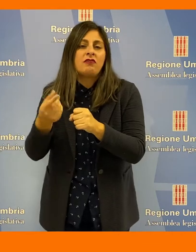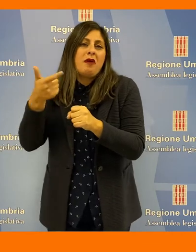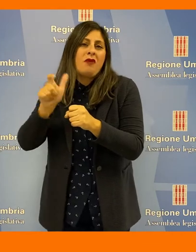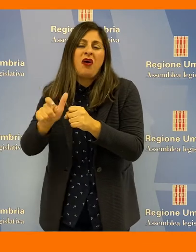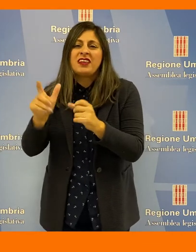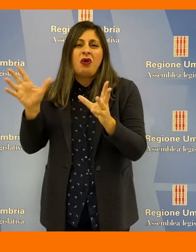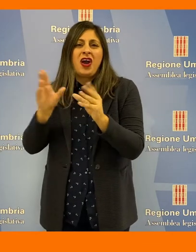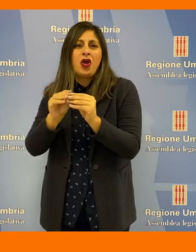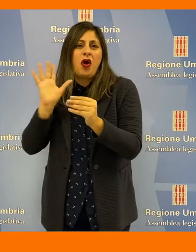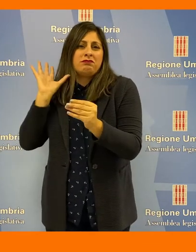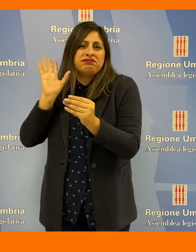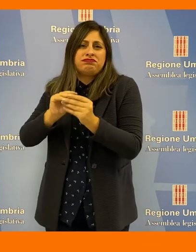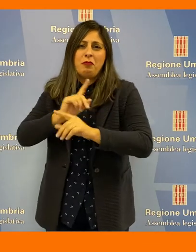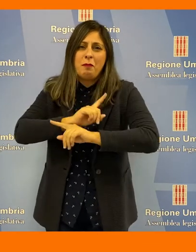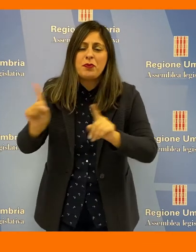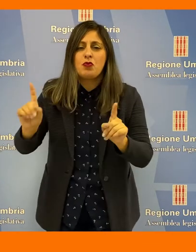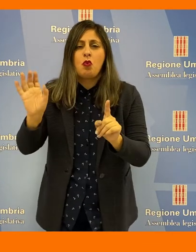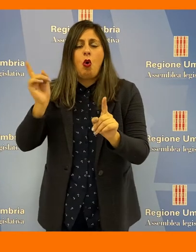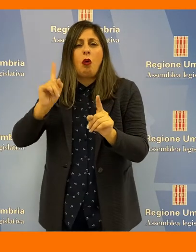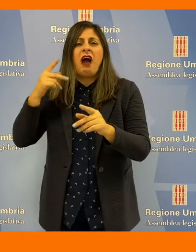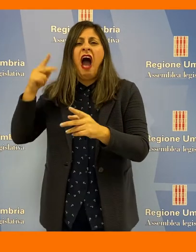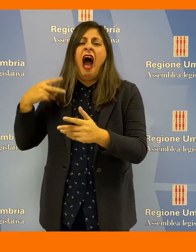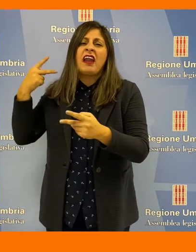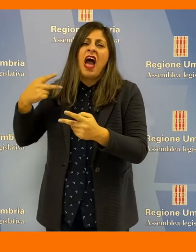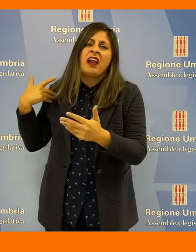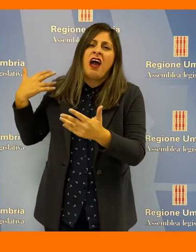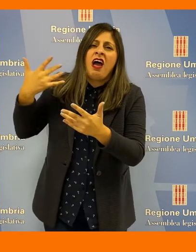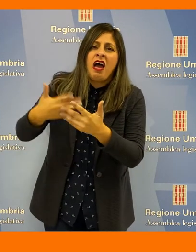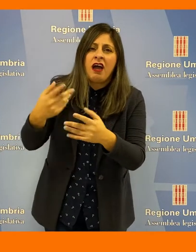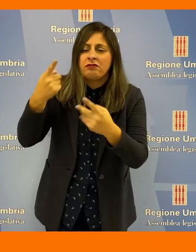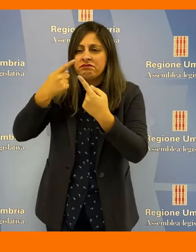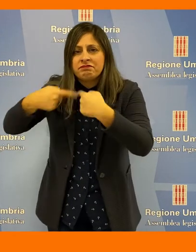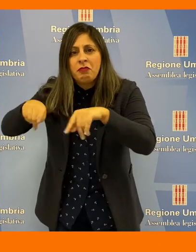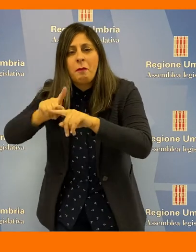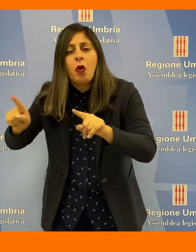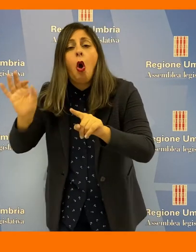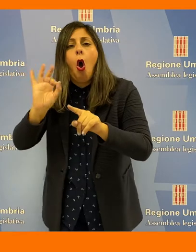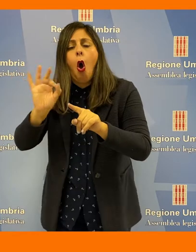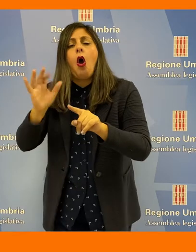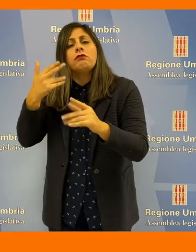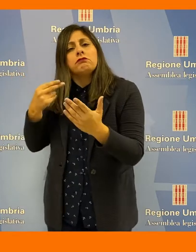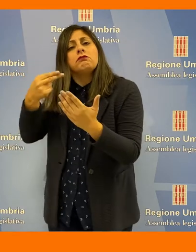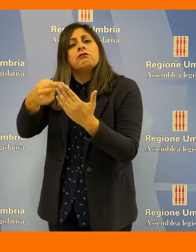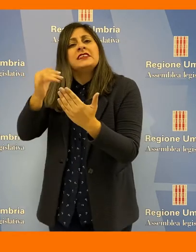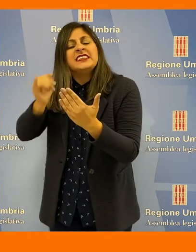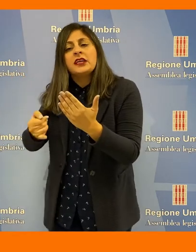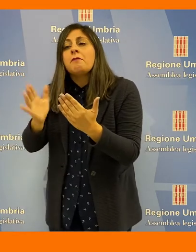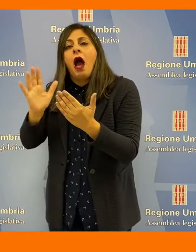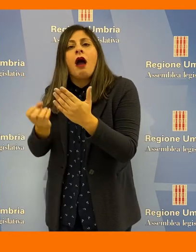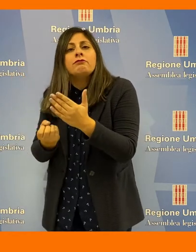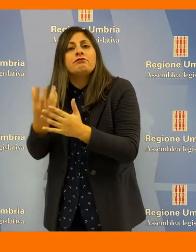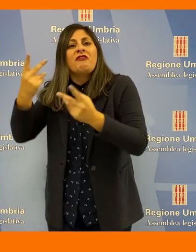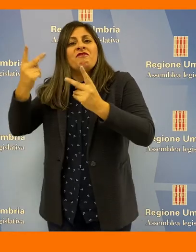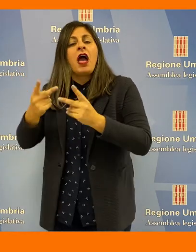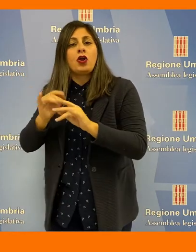riuniscono o non sono rinnovati da anni, oppure non sono mai stati attivati o costituiti.